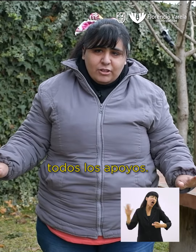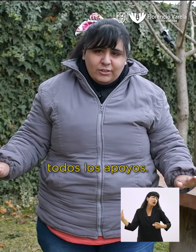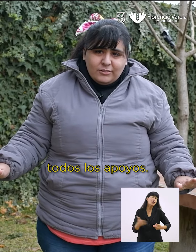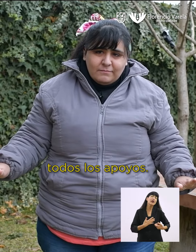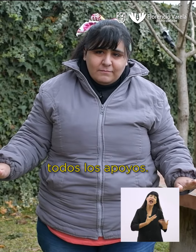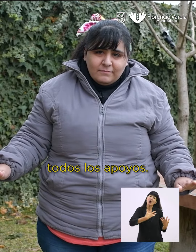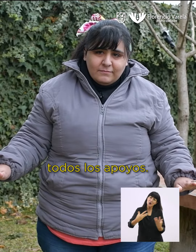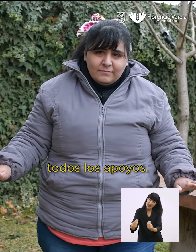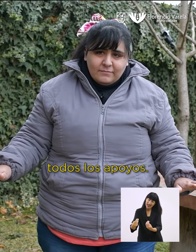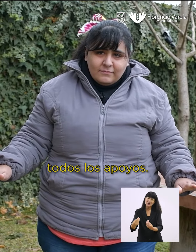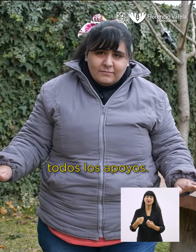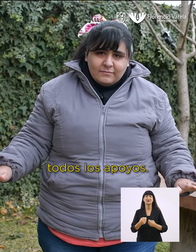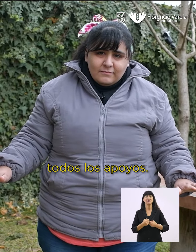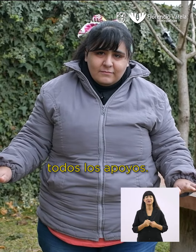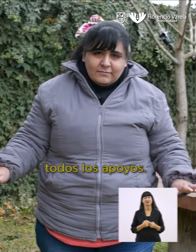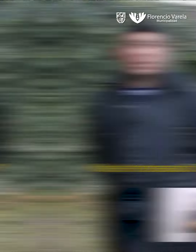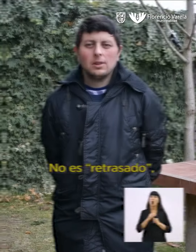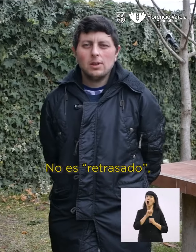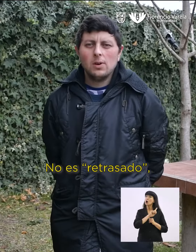apoyos.